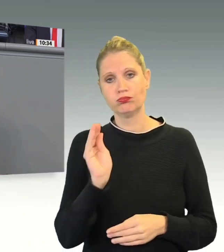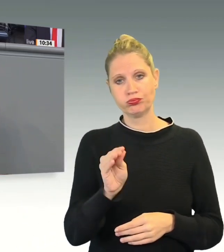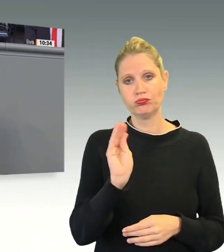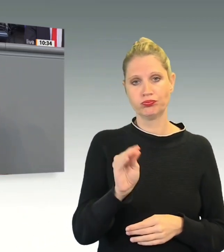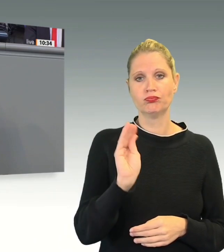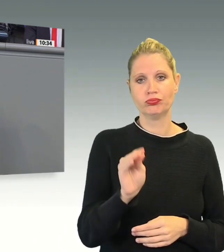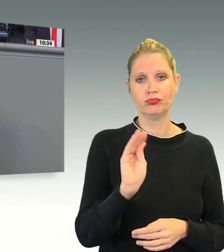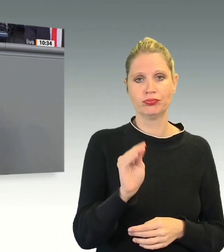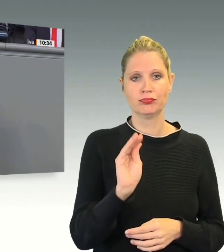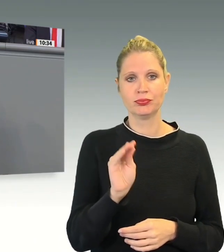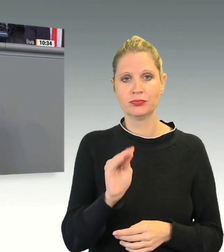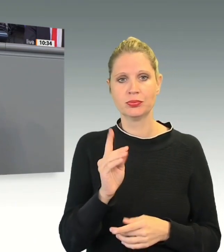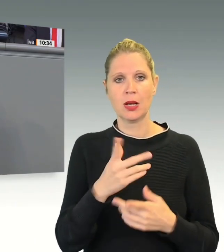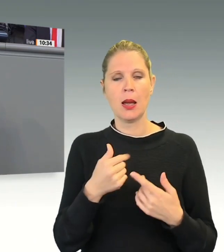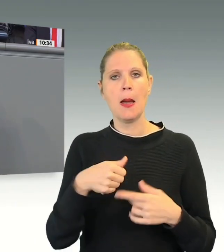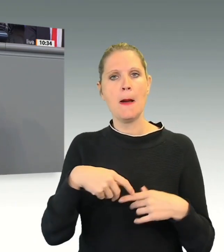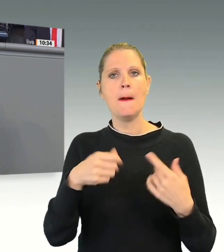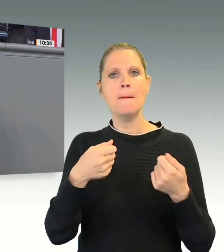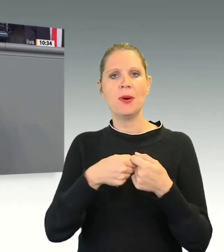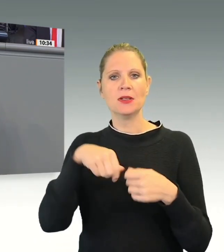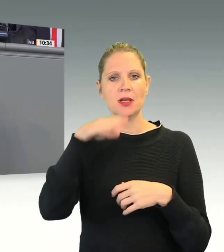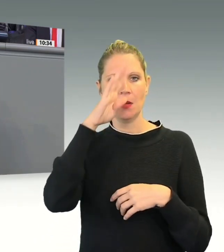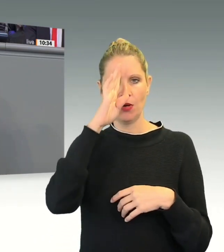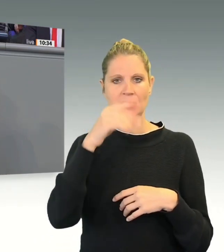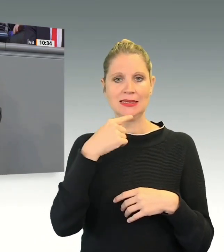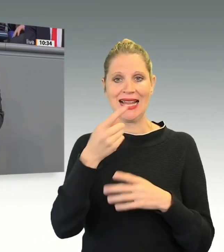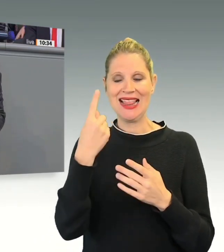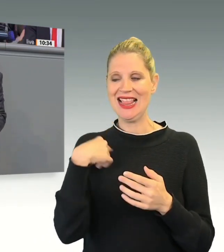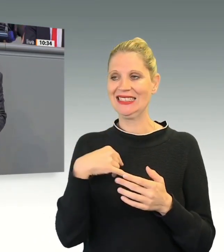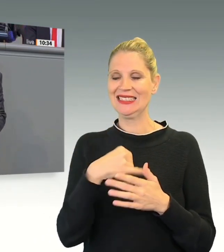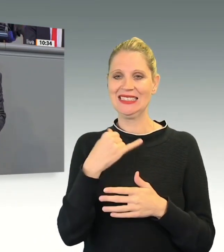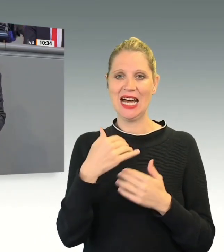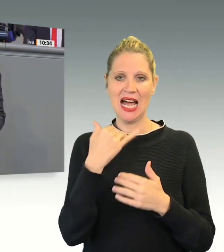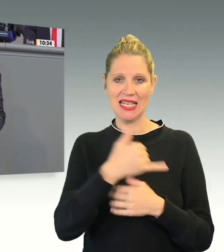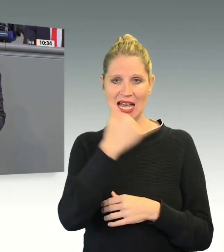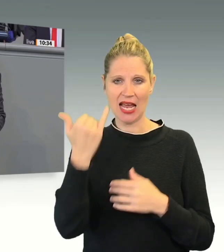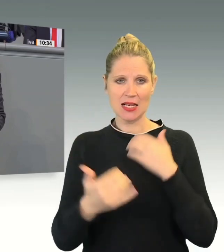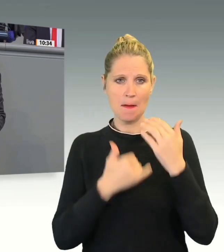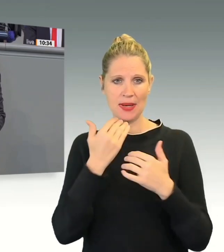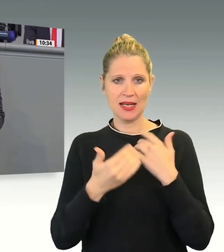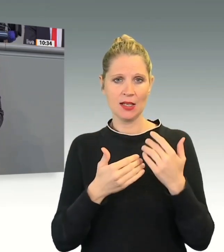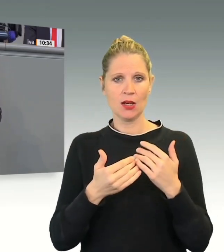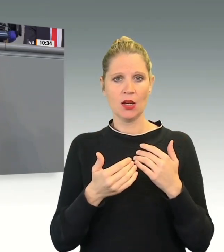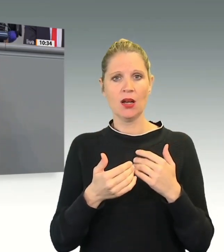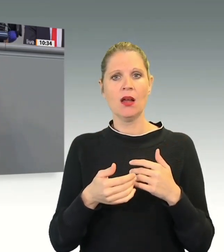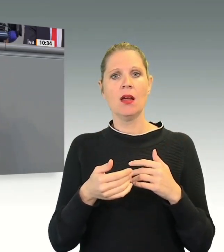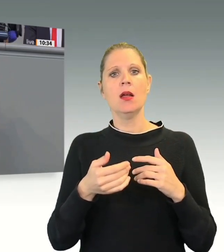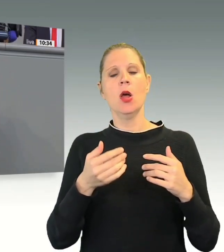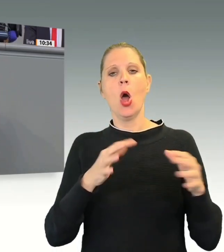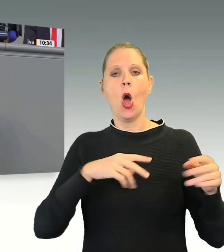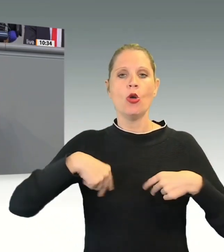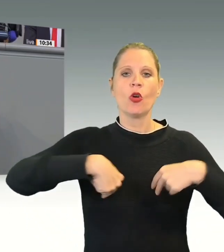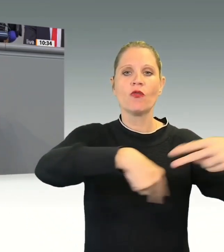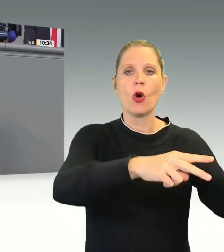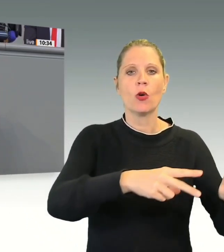Jahresbericht, dass weniger als die Hälfte der geplanten Rückführungen auch tatsächlich vollzogen worden sind. Im Jahresbericht